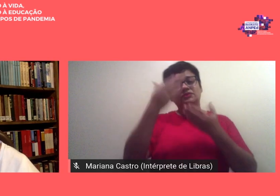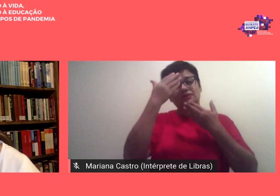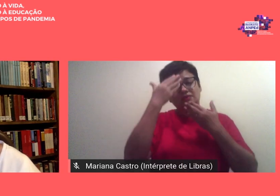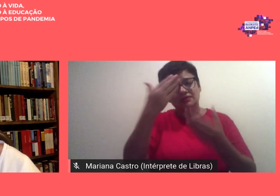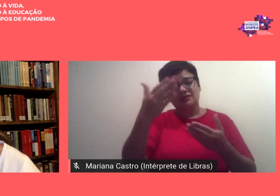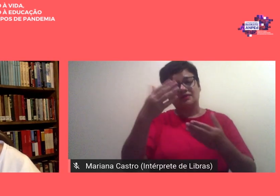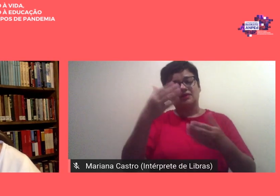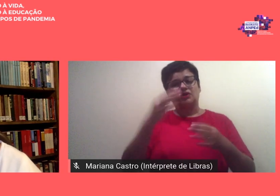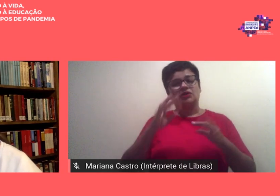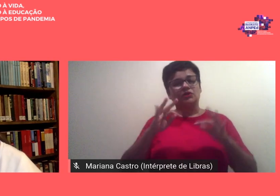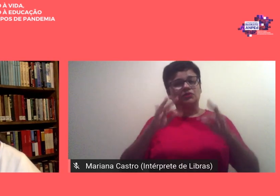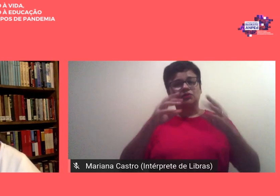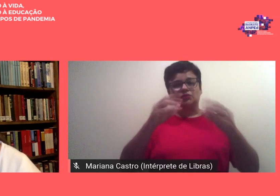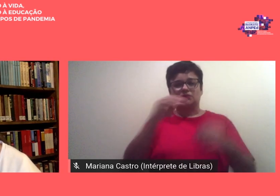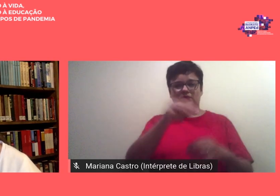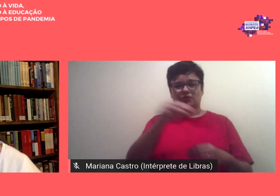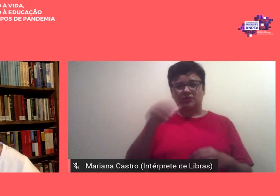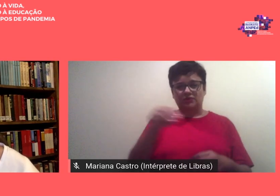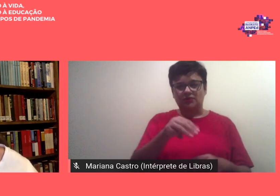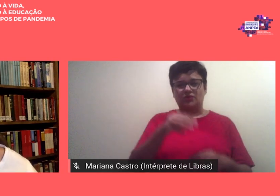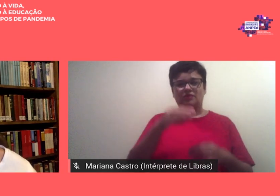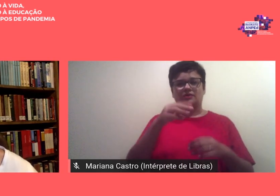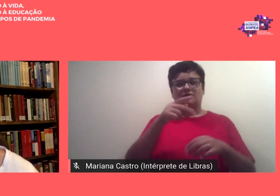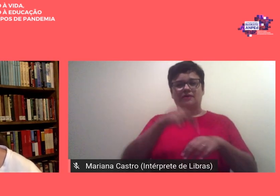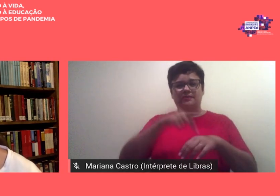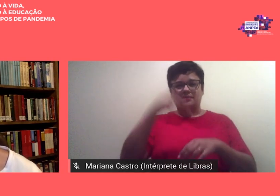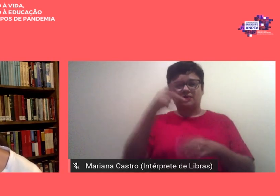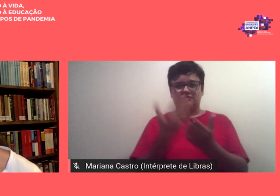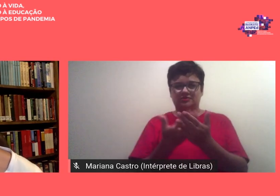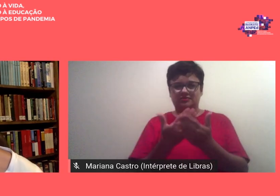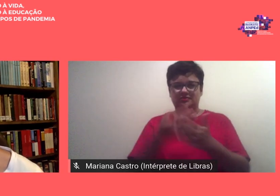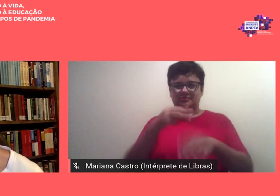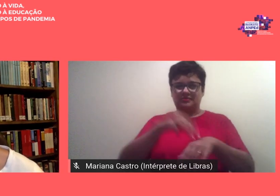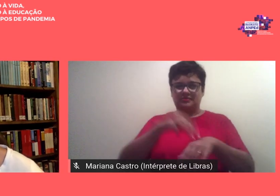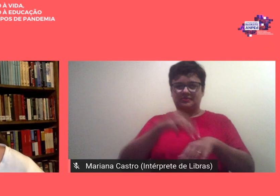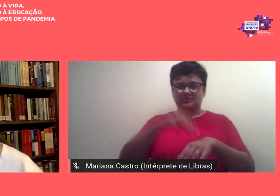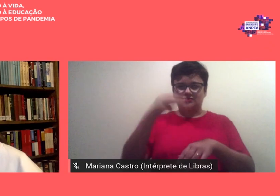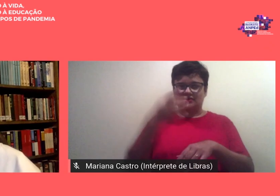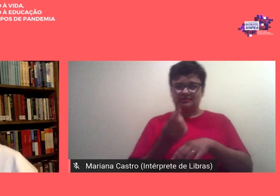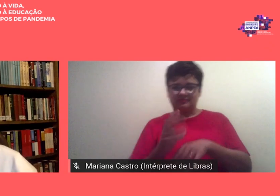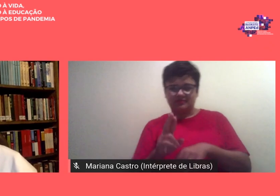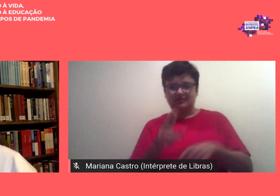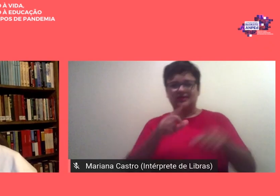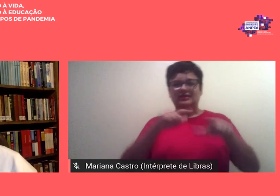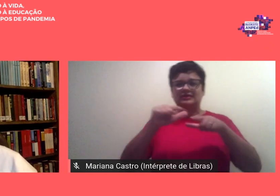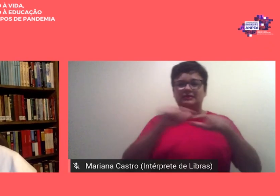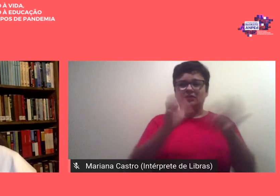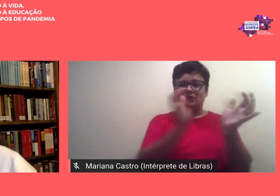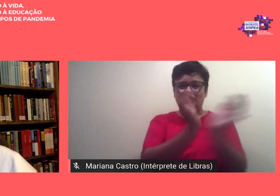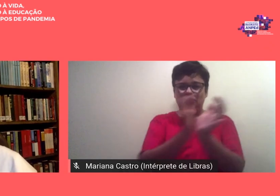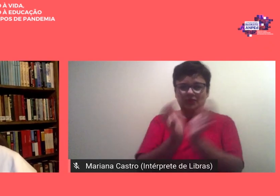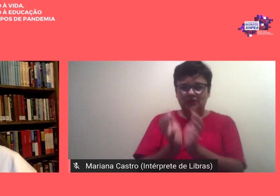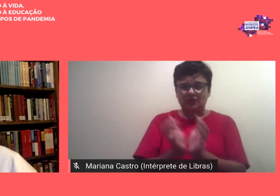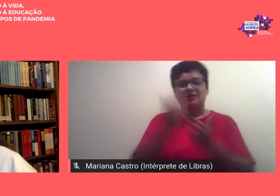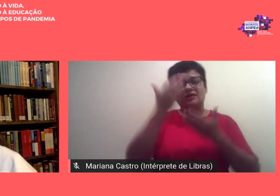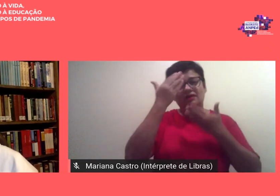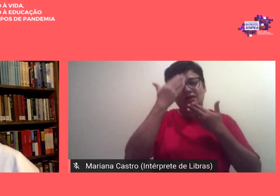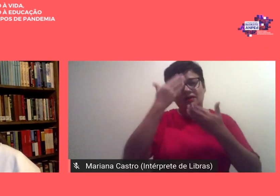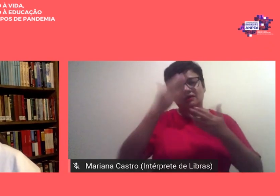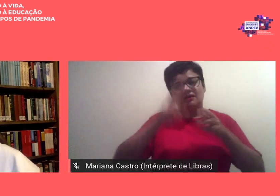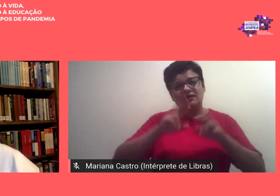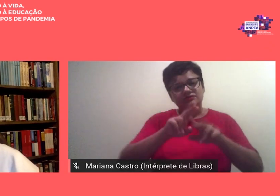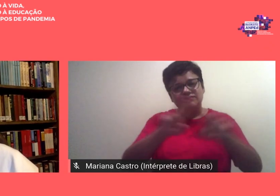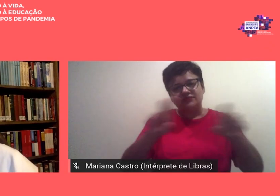todos os monitores todos os pós-graduandos que trabalharam em diferentes comissões agradecer imensamente as diferentes